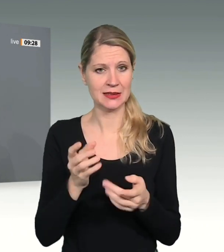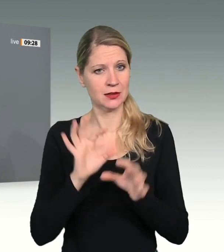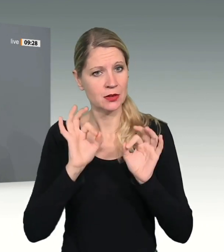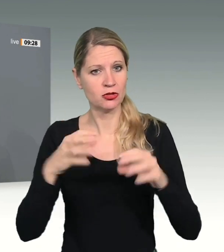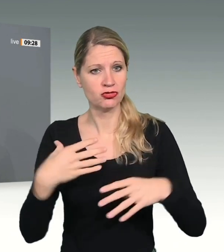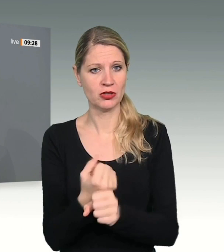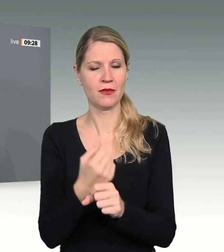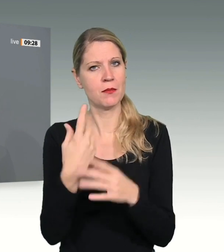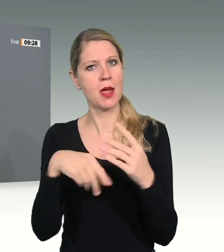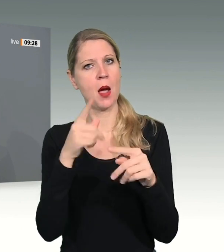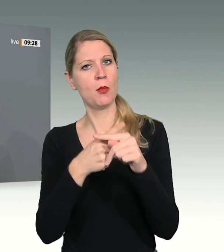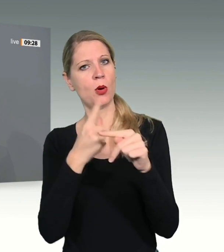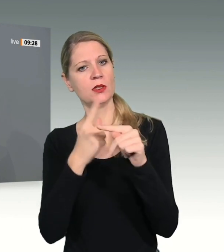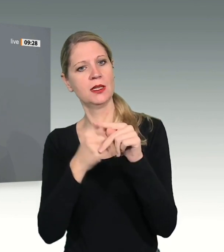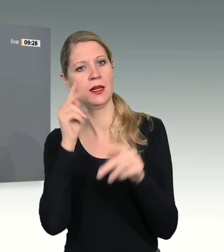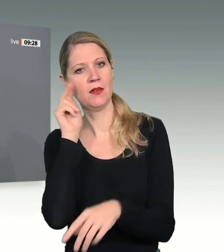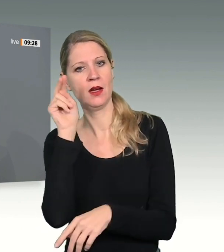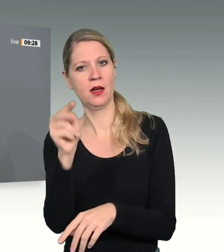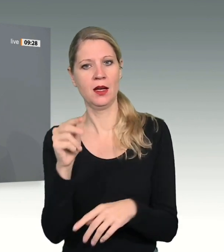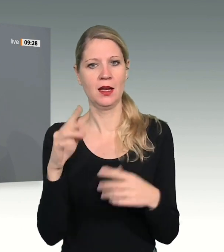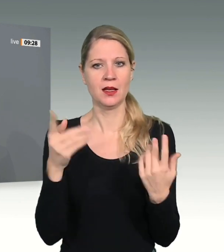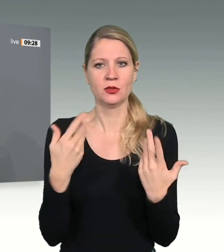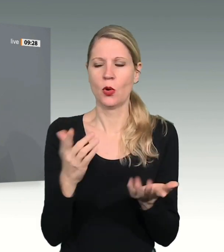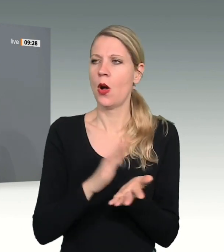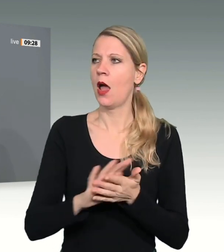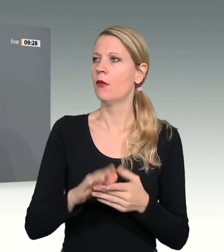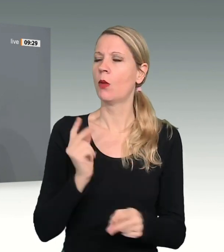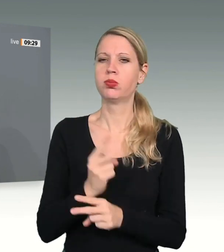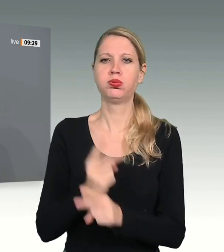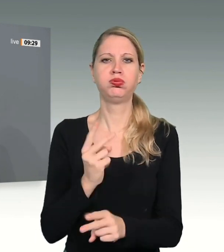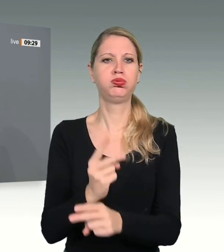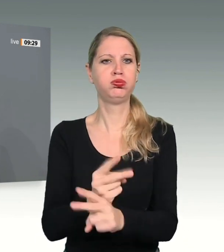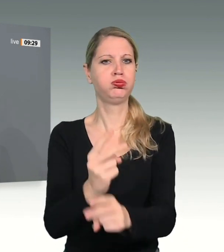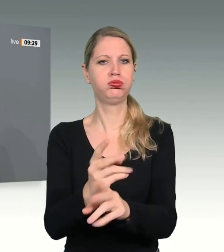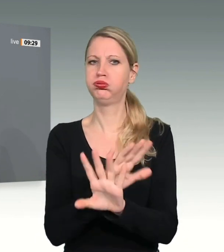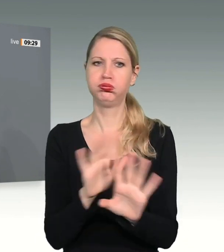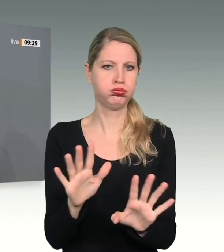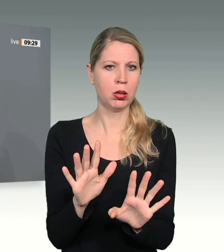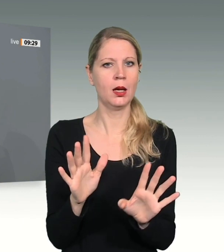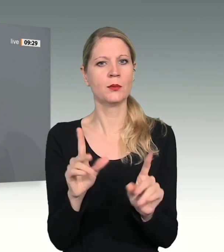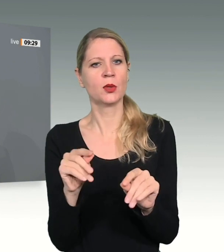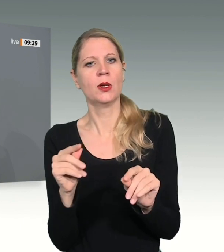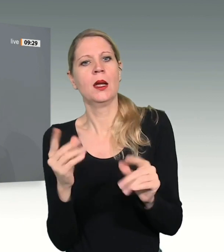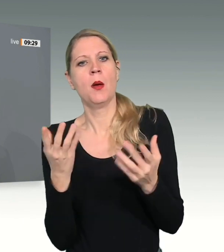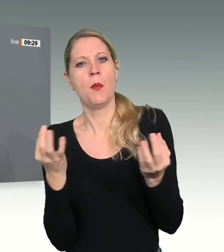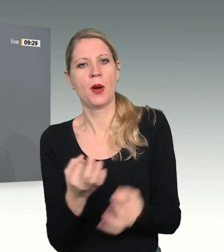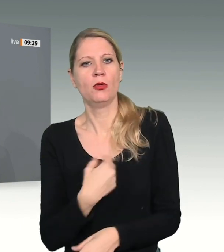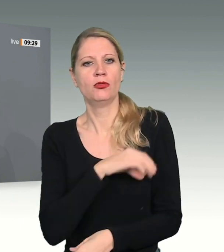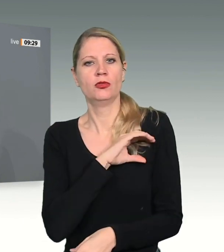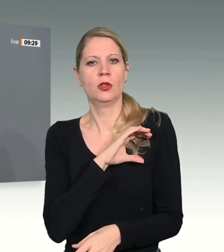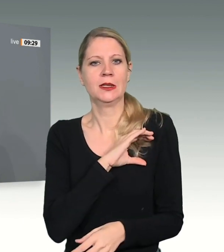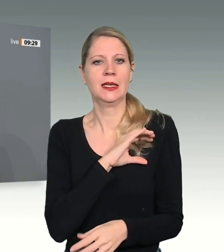notwendige Änderungen stabile Mehrheiten zustande zu bringen. Das ist ja die Lehre von Karl Poppers offener Gesellschaft,